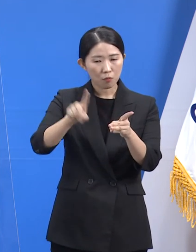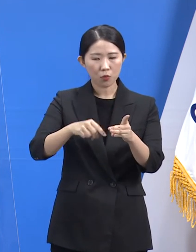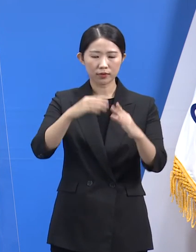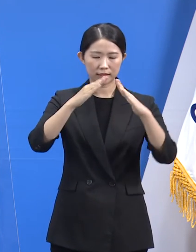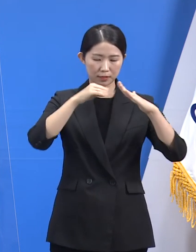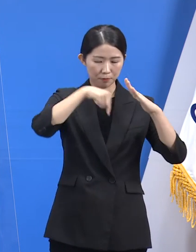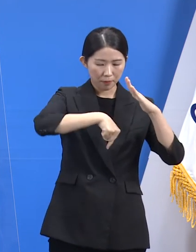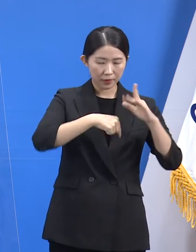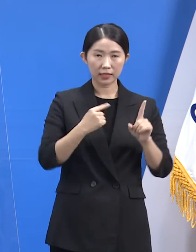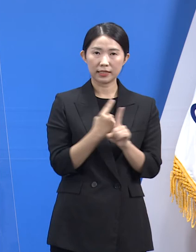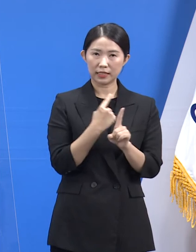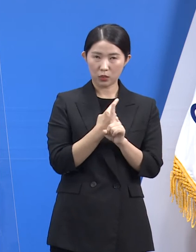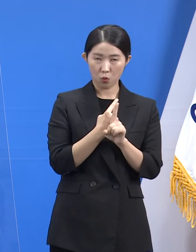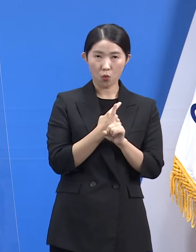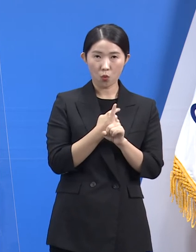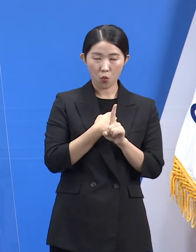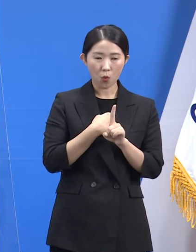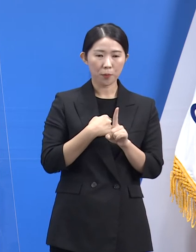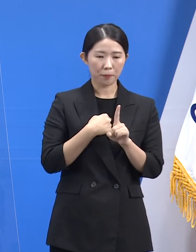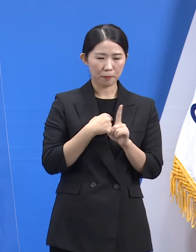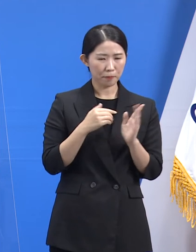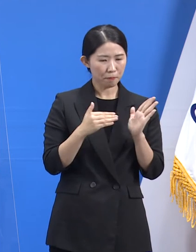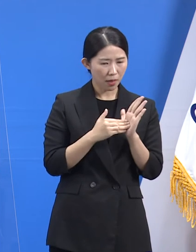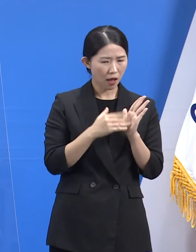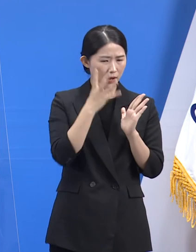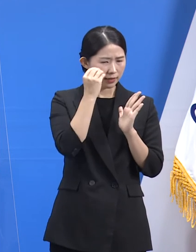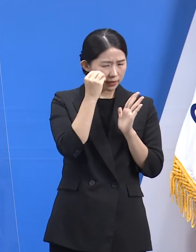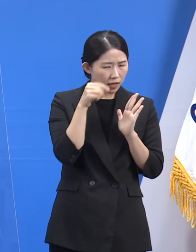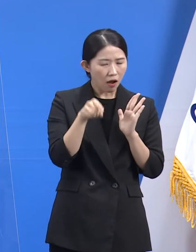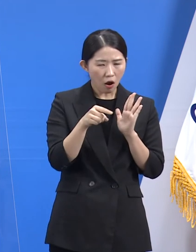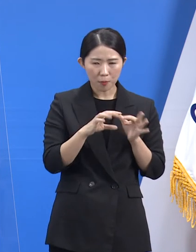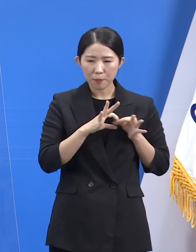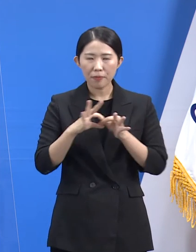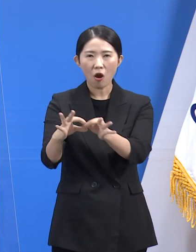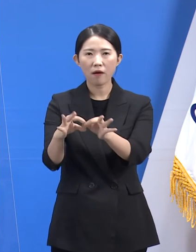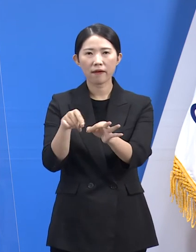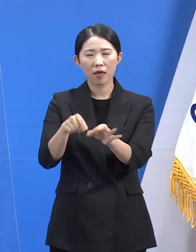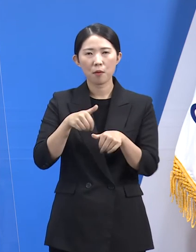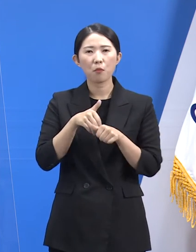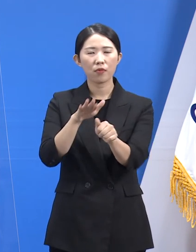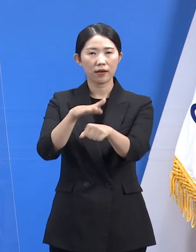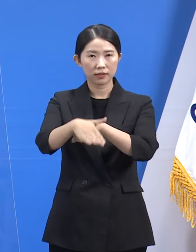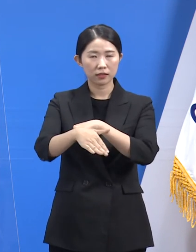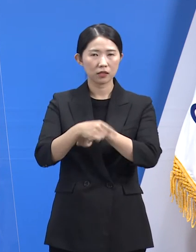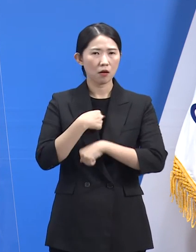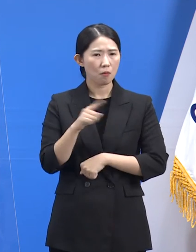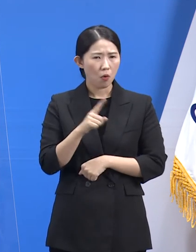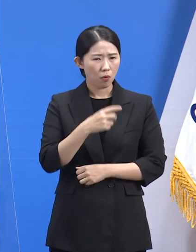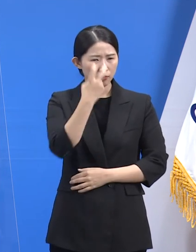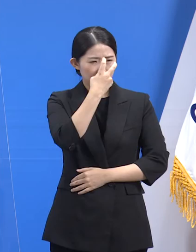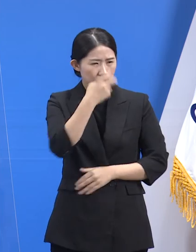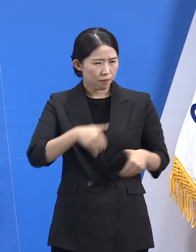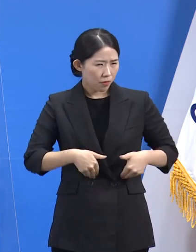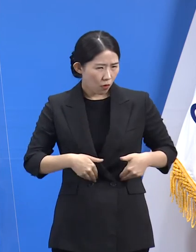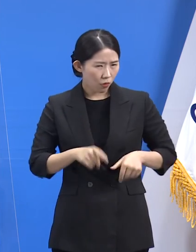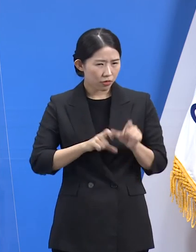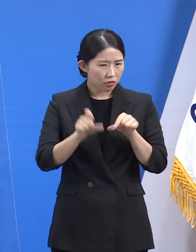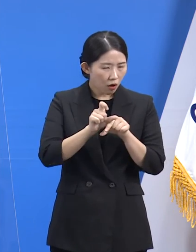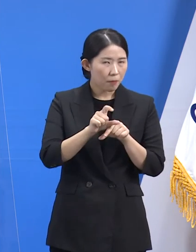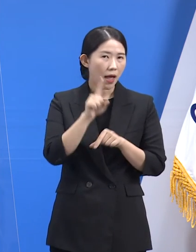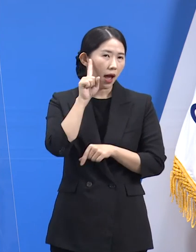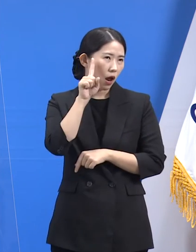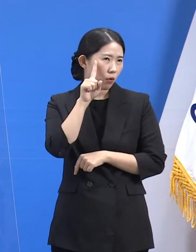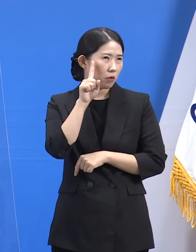연계하여 단기 진료센터로 운영되며 자가치료 확진자 중 모리트링이 필요한 경우 1,3일간